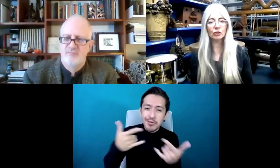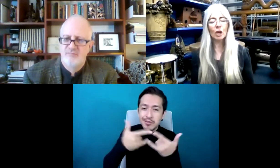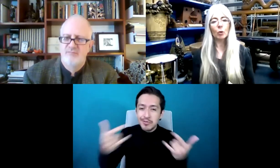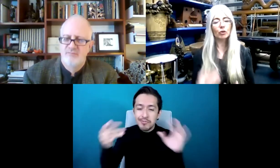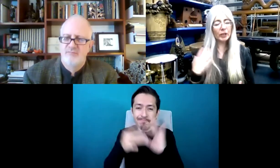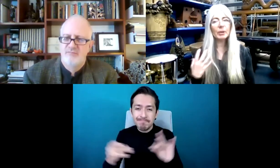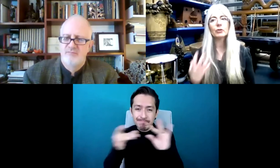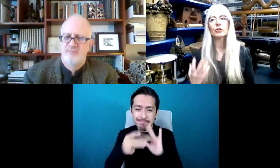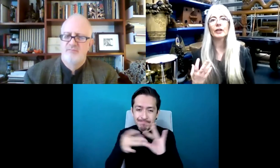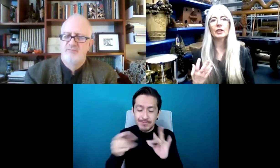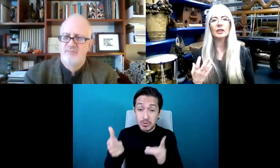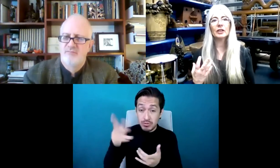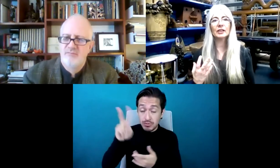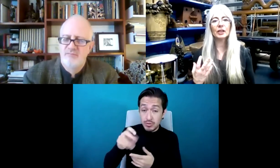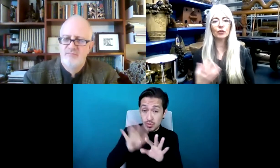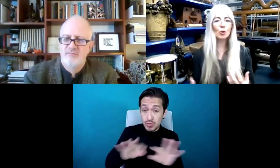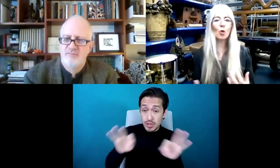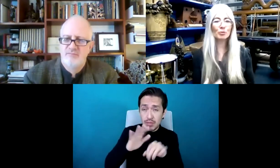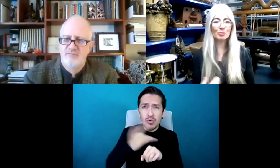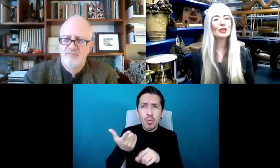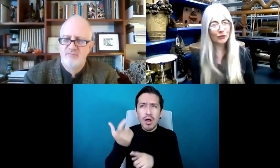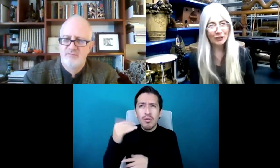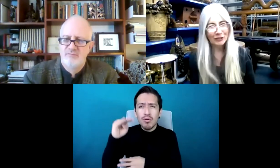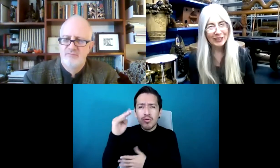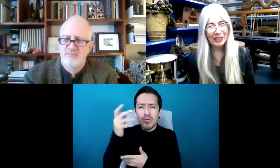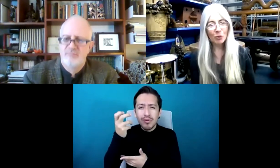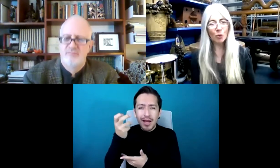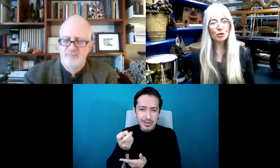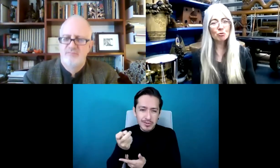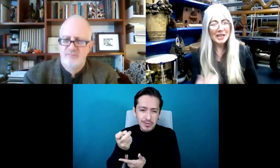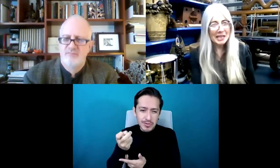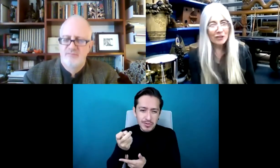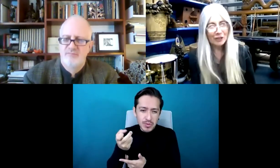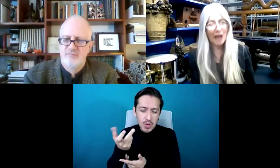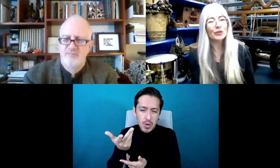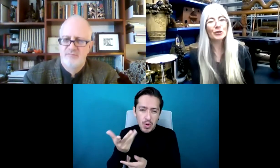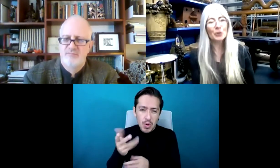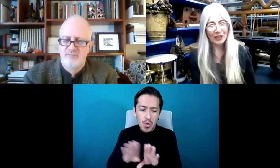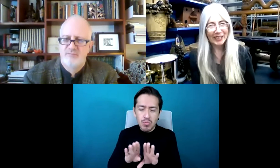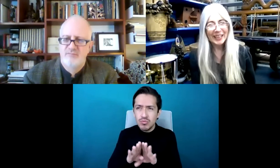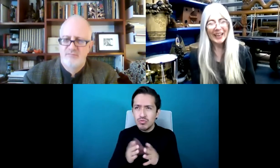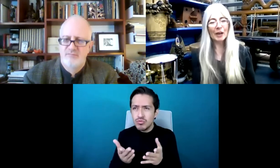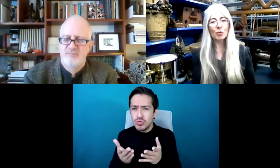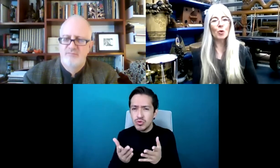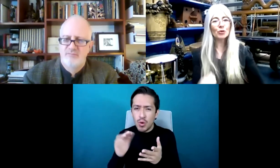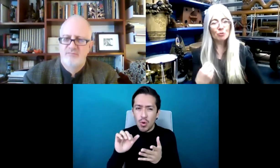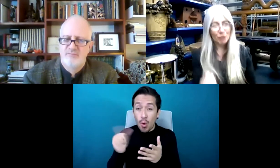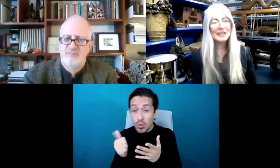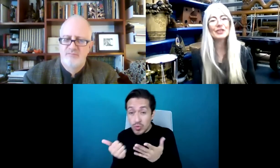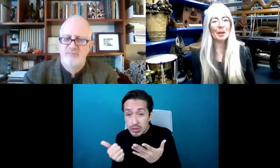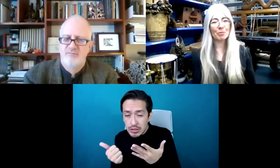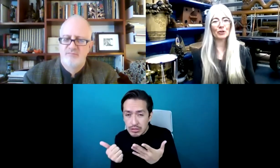poderoso si lo piensas porque cuando lo ves así nos da, no tenemos otra opción que